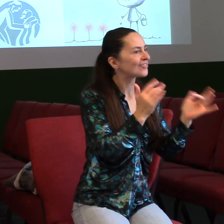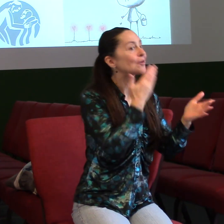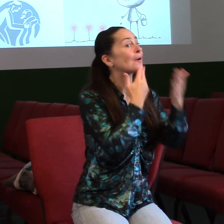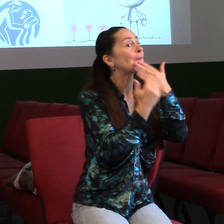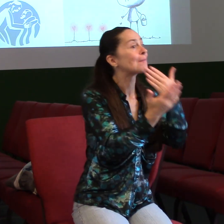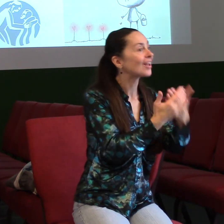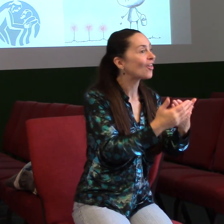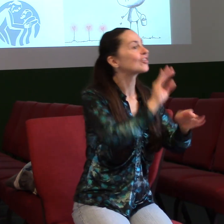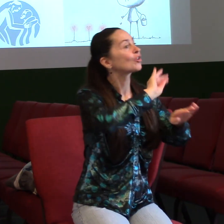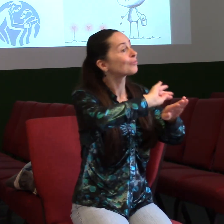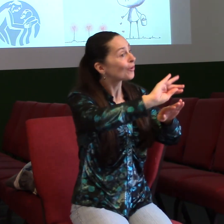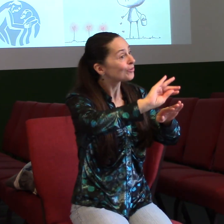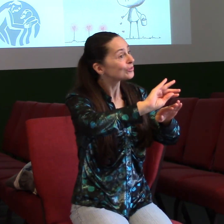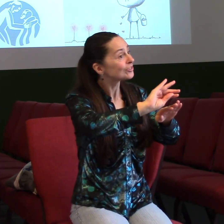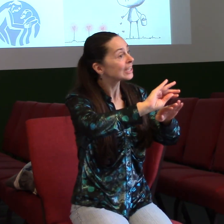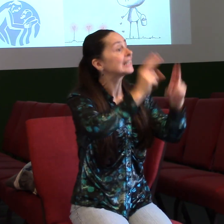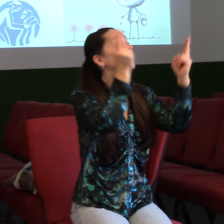si navzájem, jako i Bůh odpustil vám.